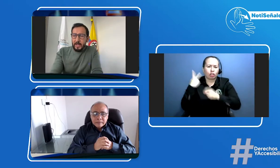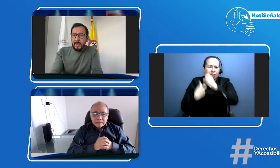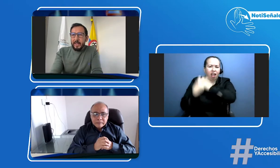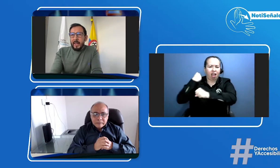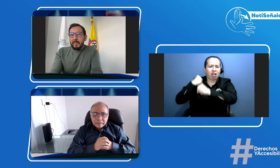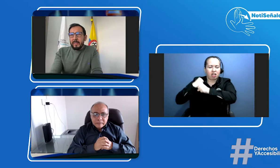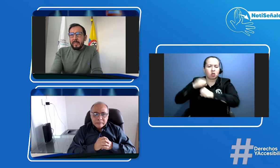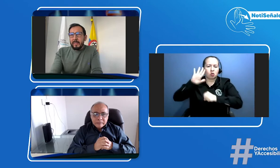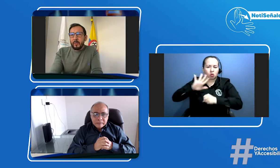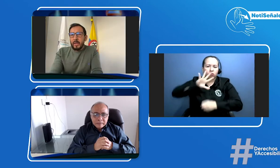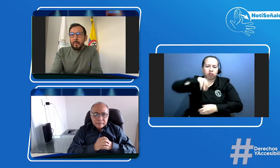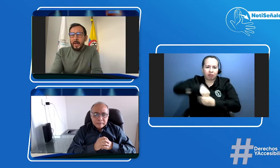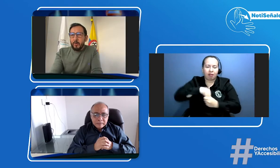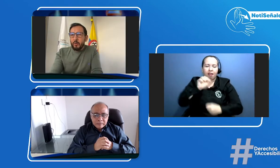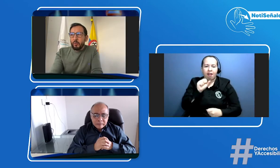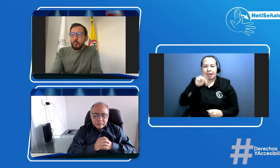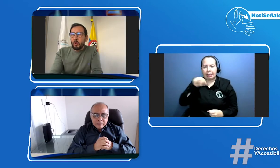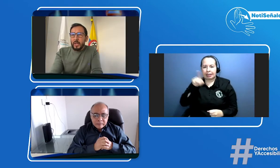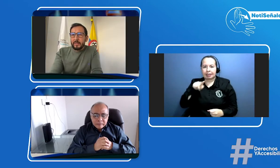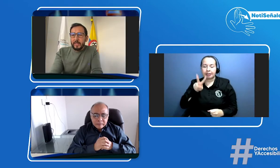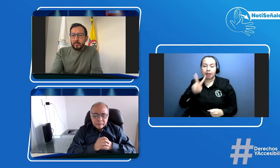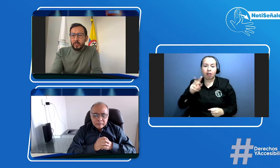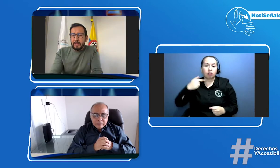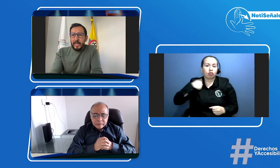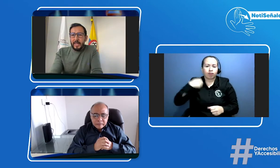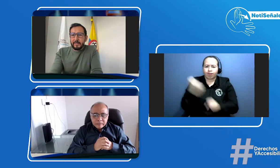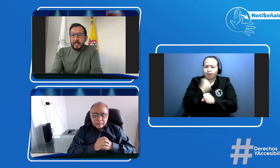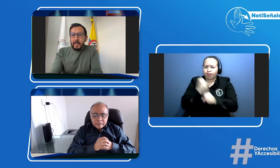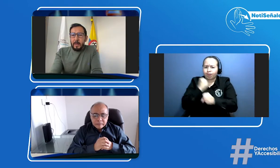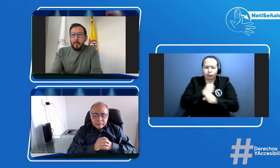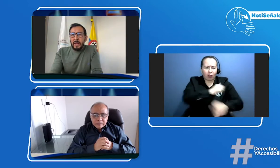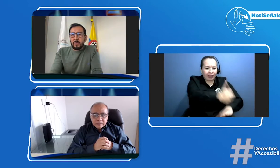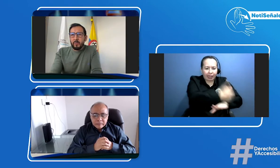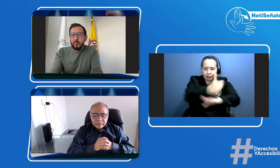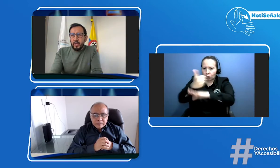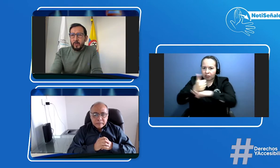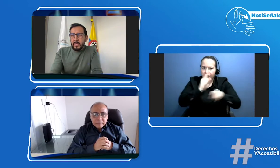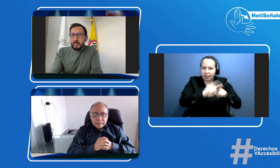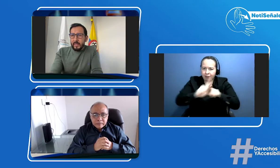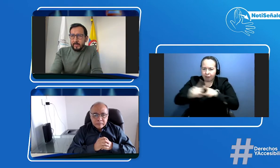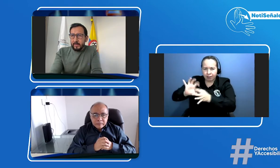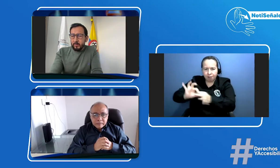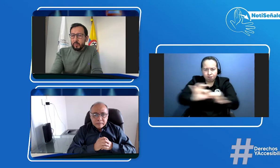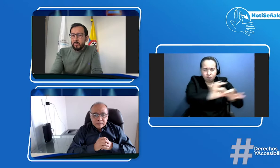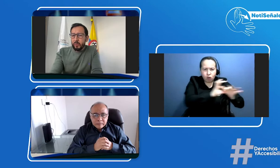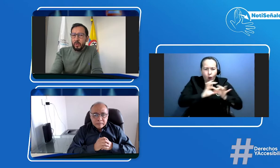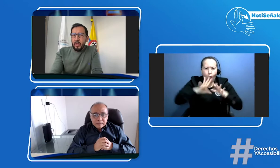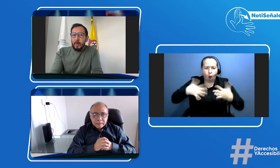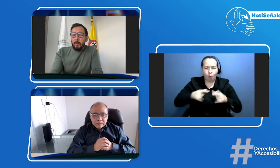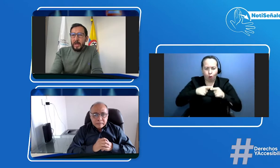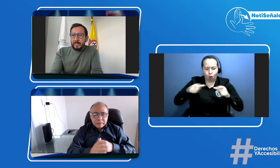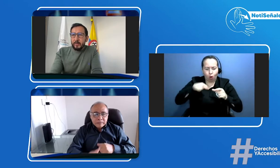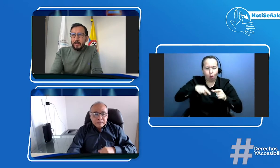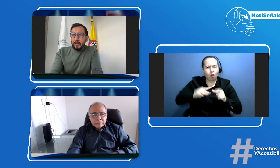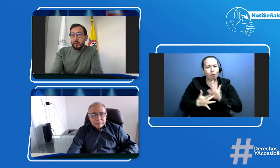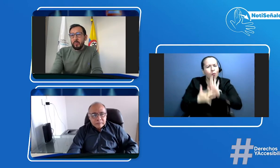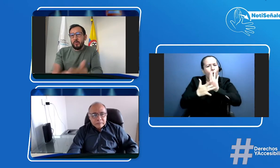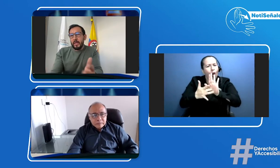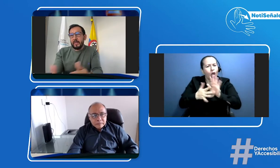trabajando de la mano con todas las direcciones de la agencia para hacer un modelo de licencias de conducción más inclusivo como en este